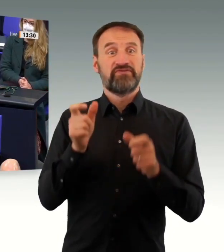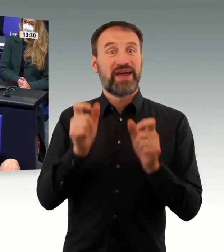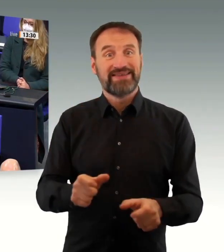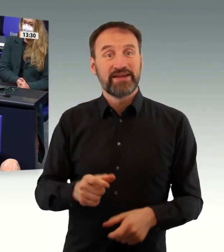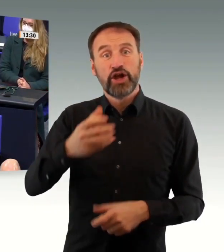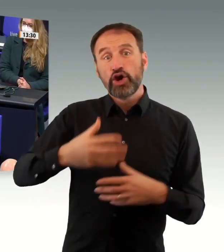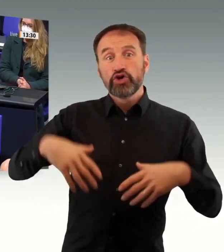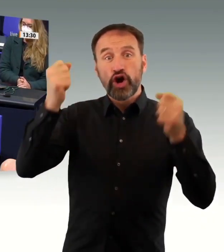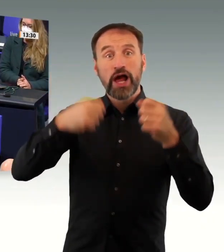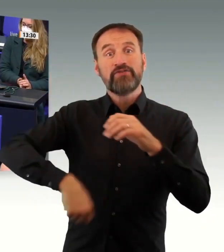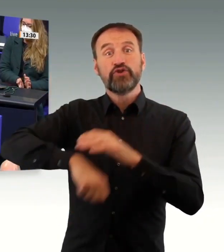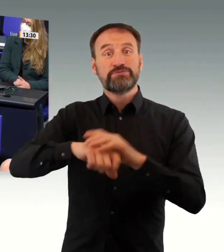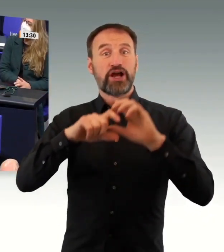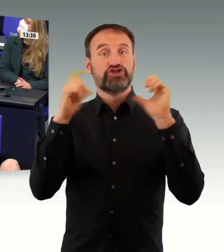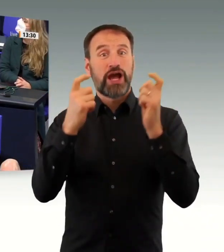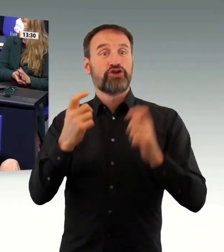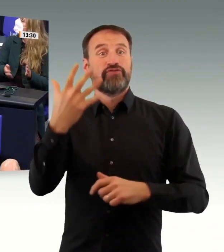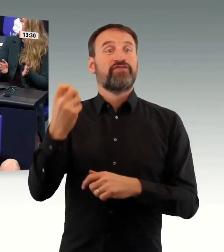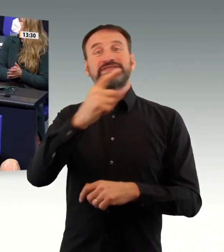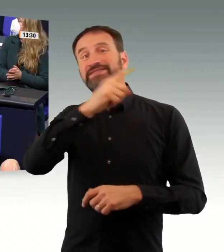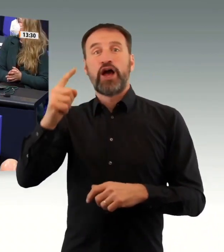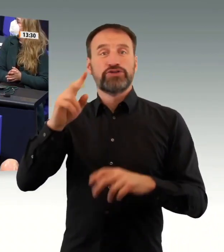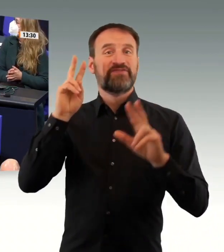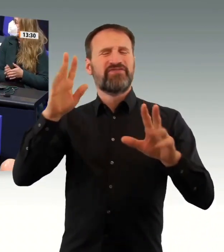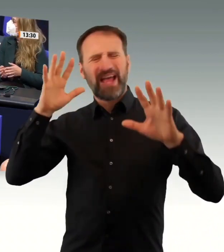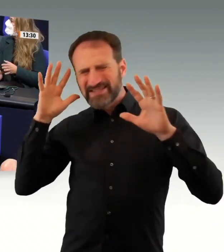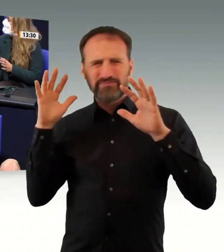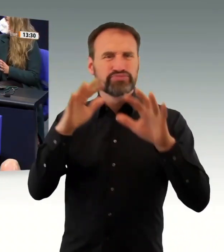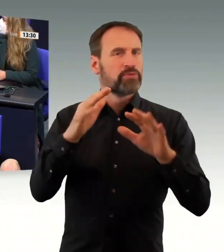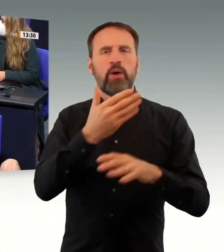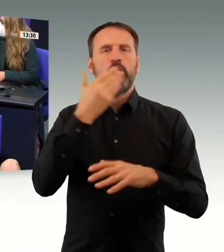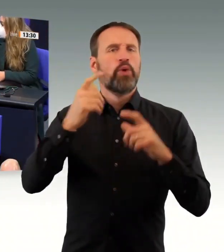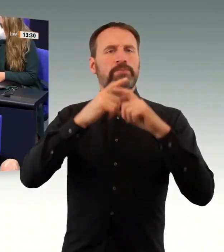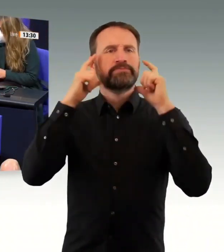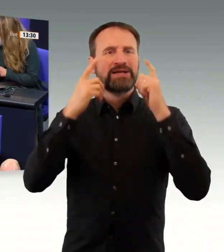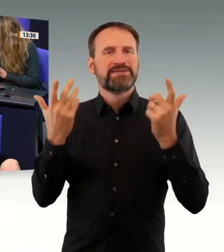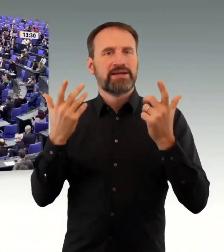Das war der Punkt. Und hier braucht es eine Änderung und das Parlament entscheidet.